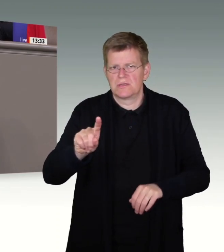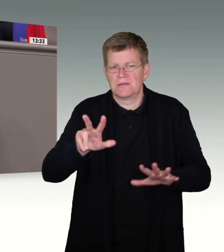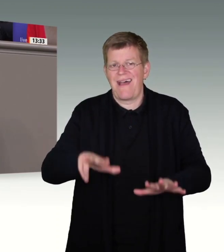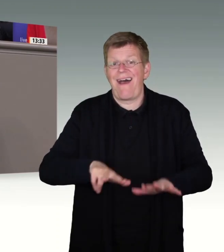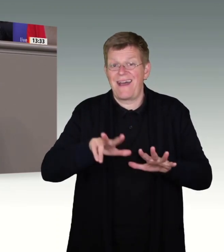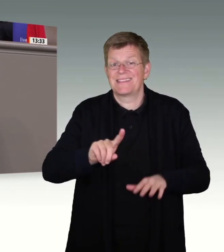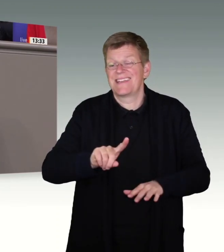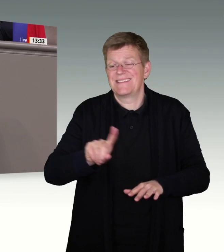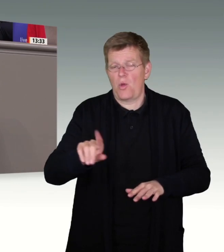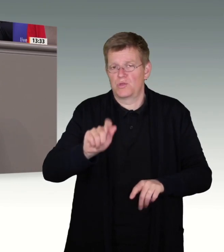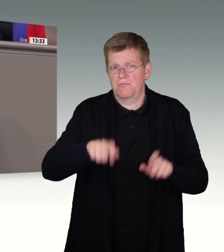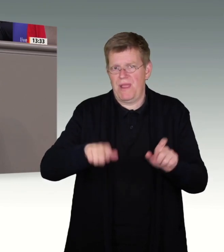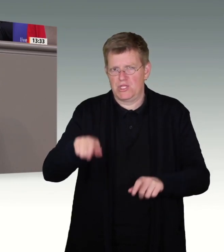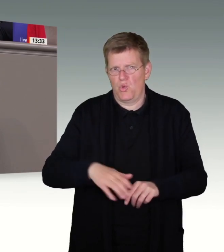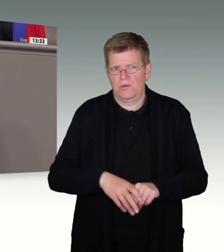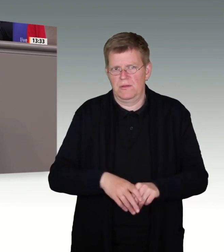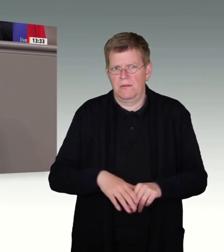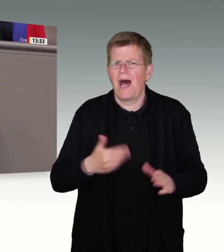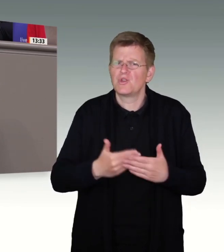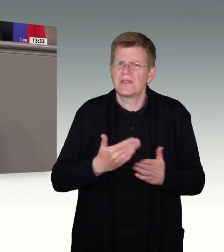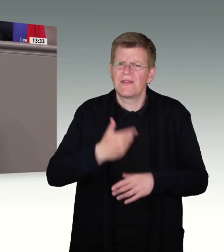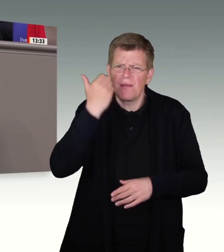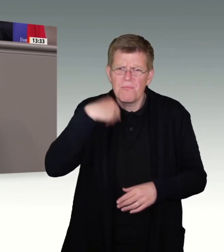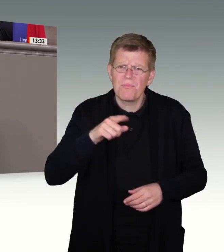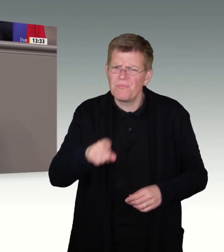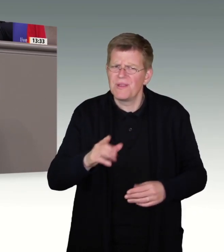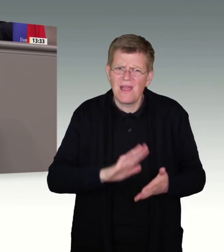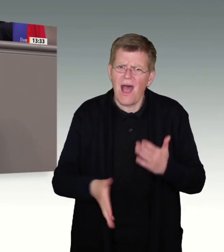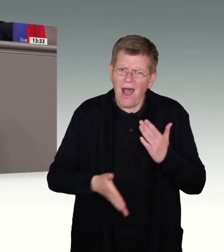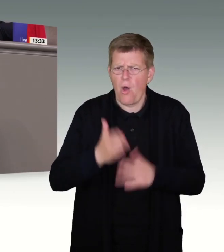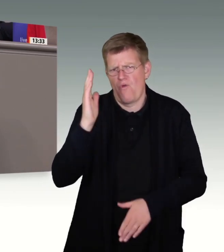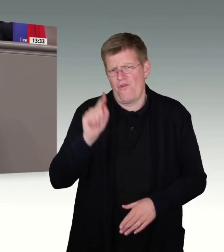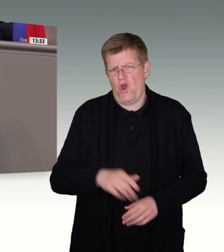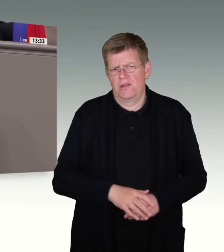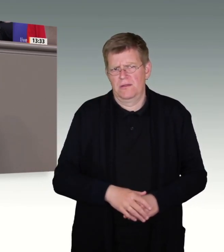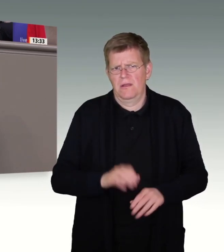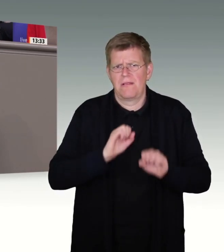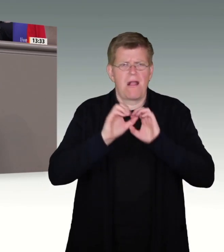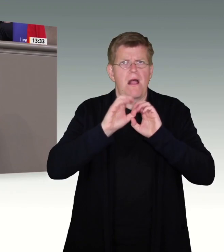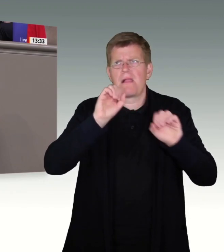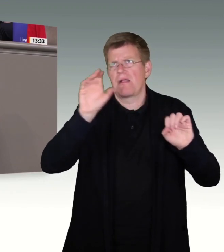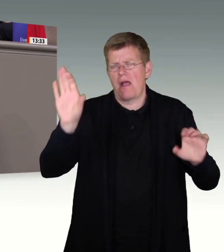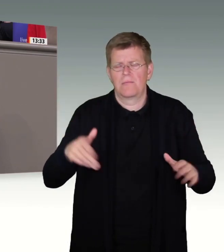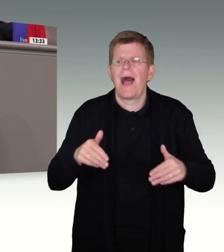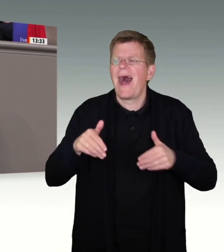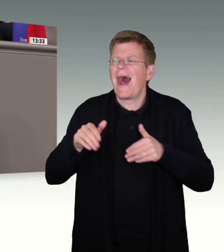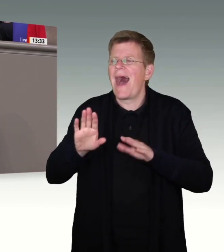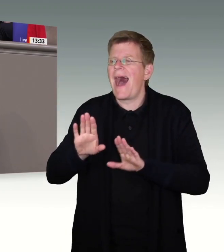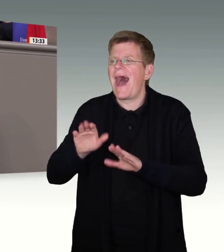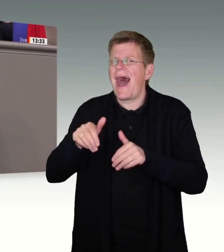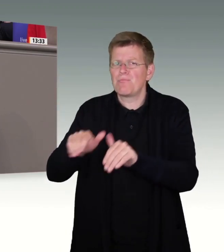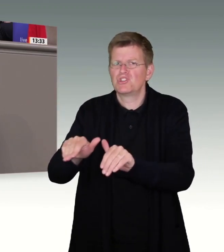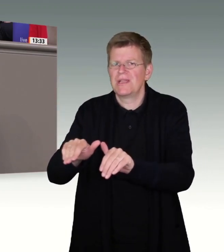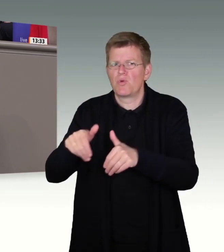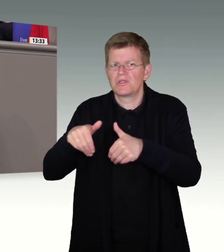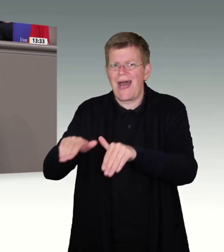.000. Also hören Sie endlich auf mit Ihrem Populismus. Es gibt kein massives Abschiebungsdefizit, und das